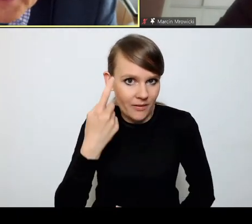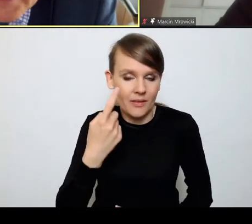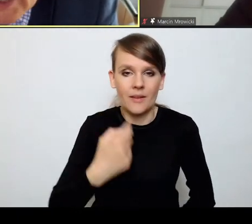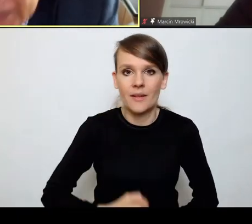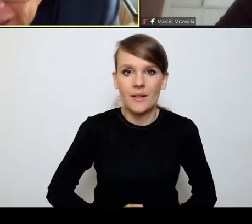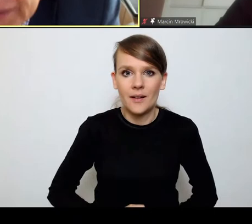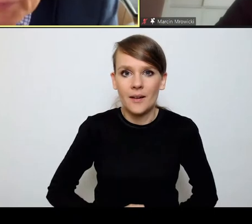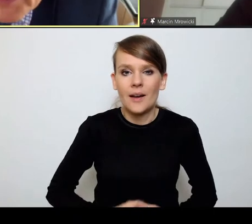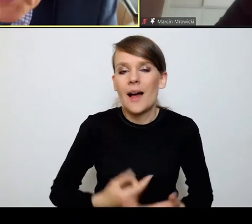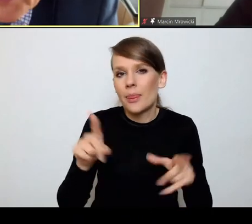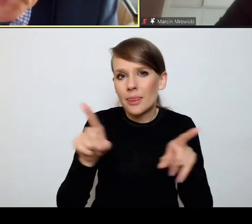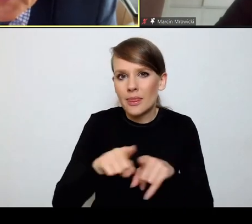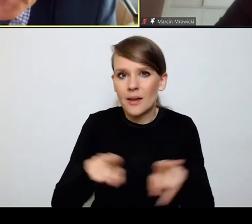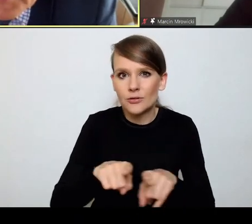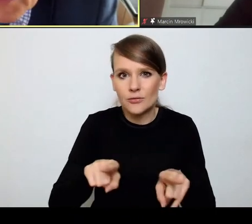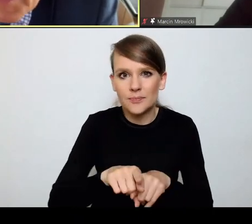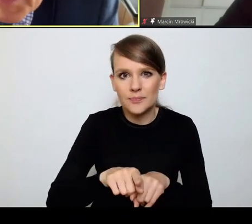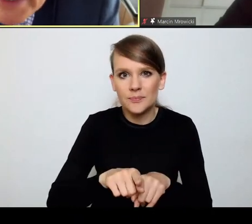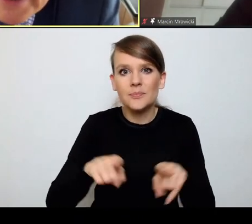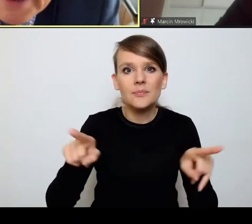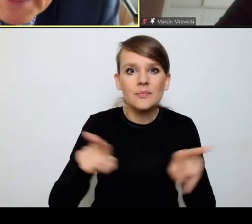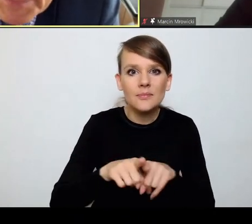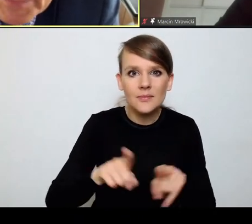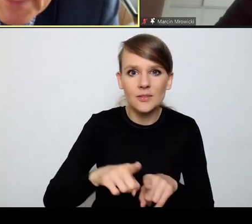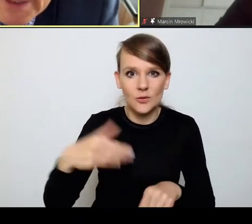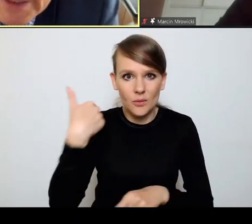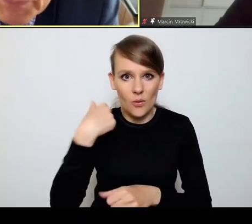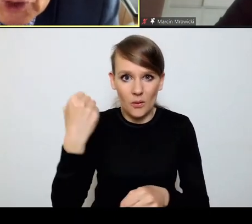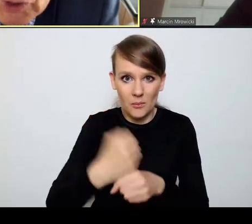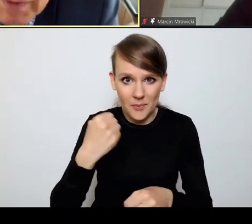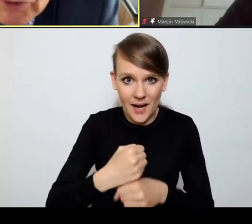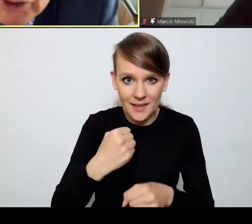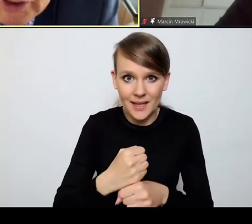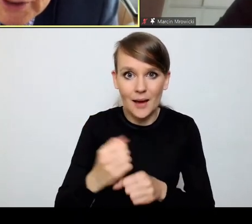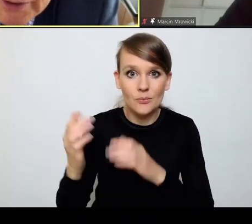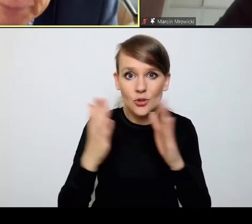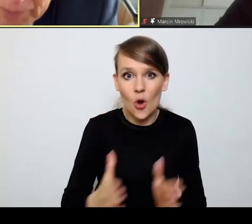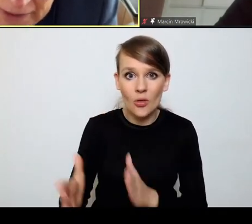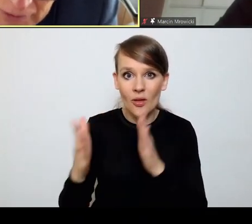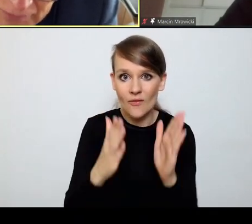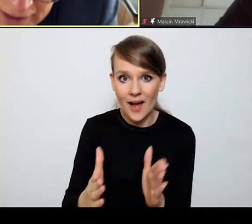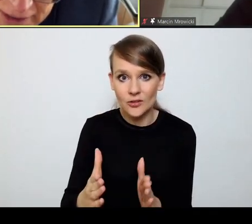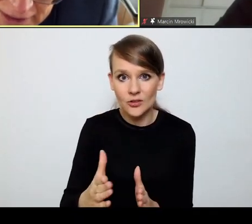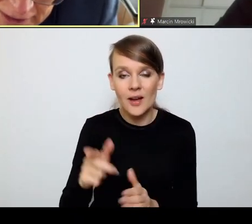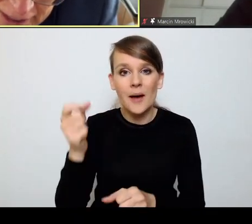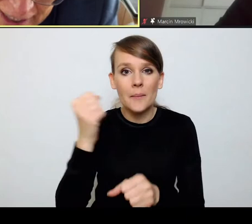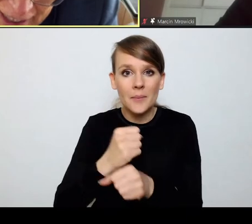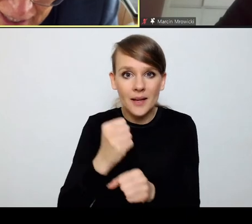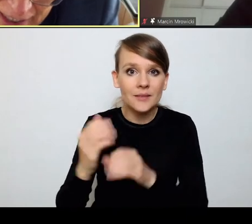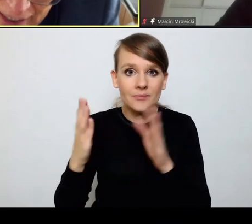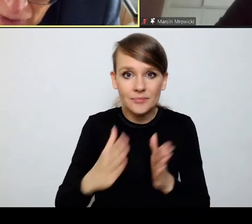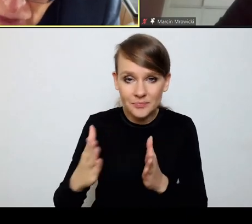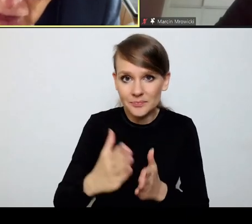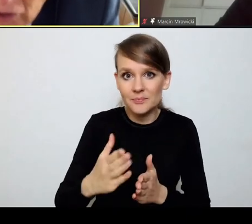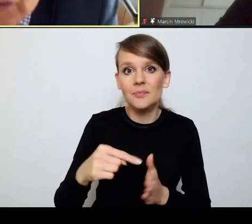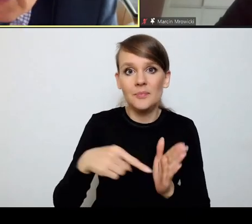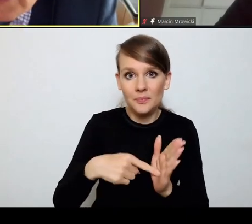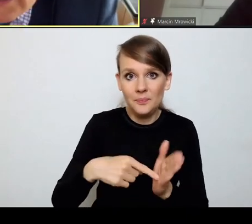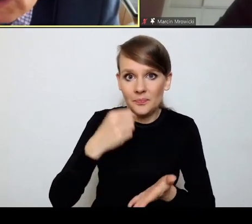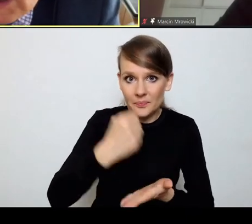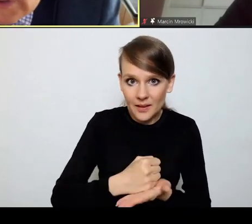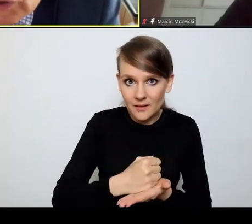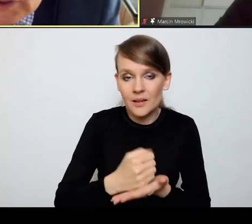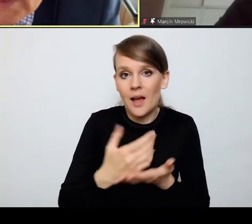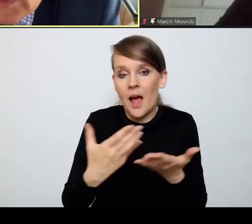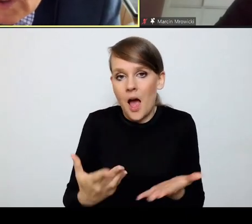no ale także w ramach prac przygotowawczych, prac kodyfikacyjnych. No niestąd, niestąd